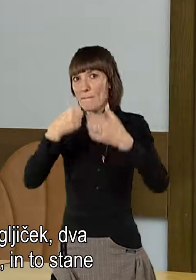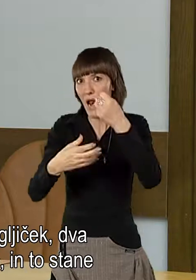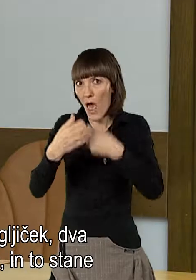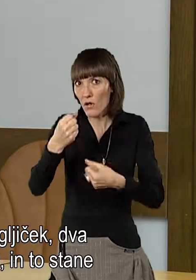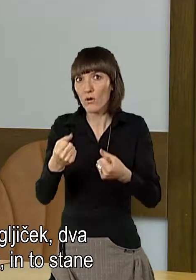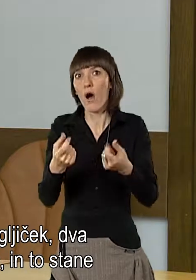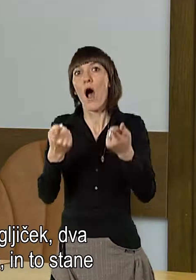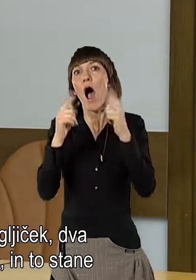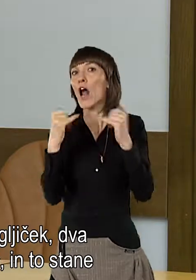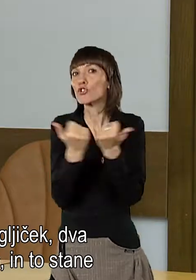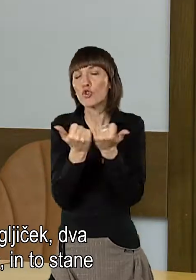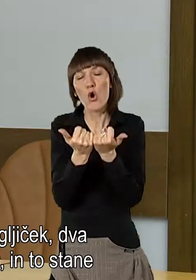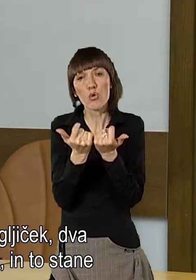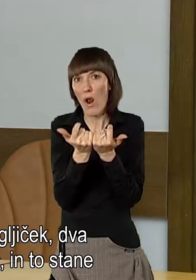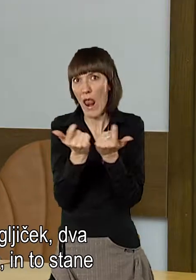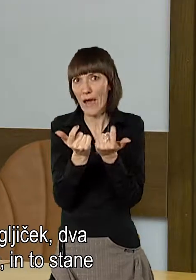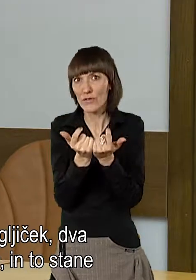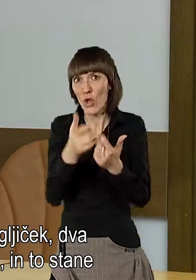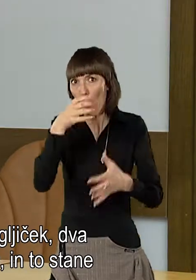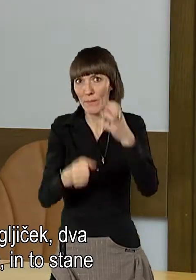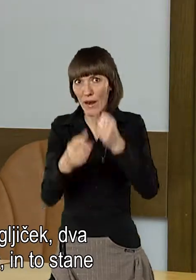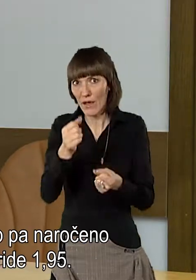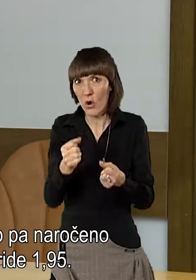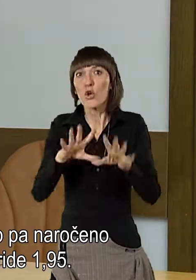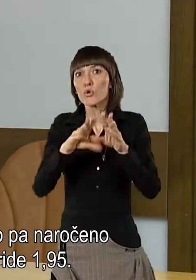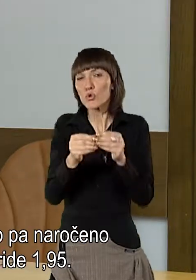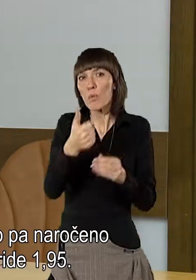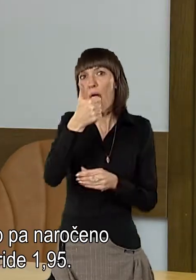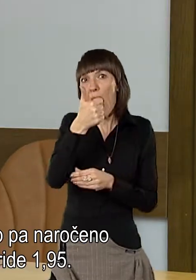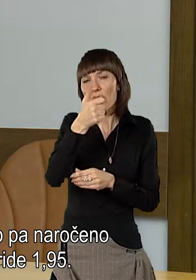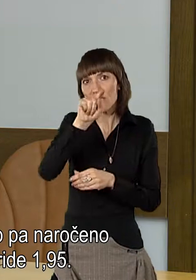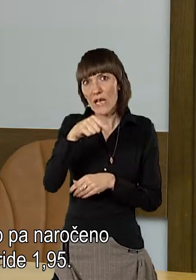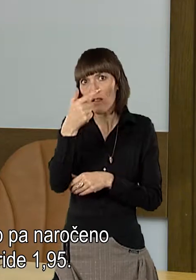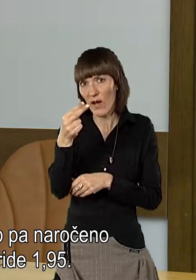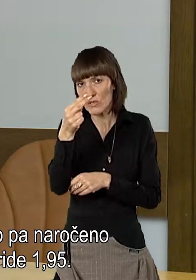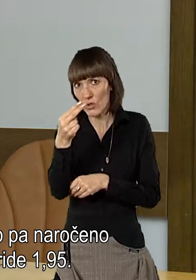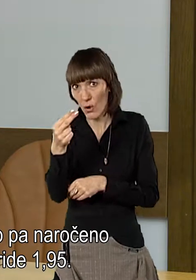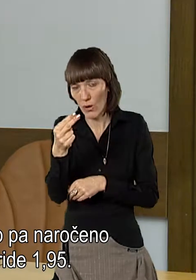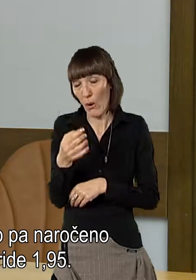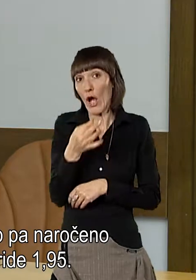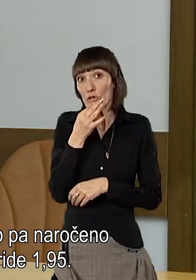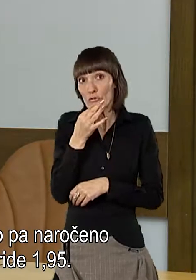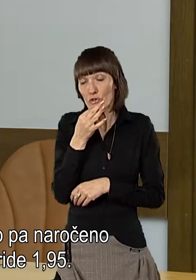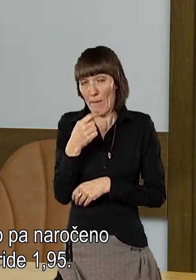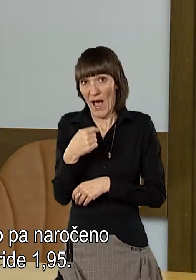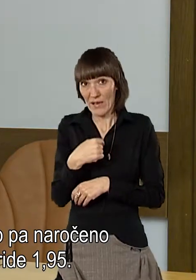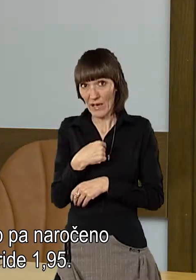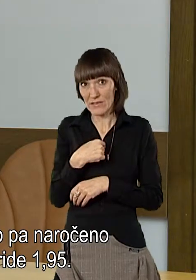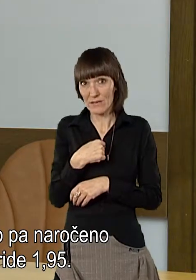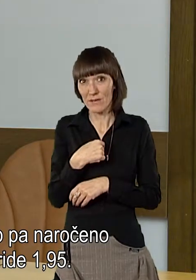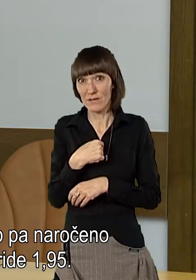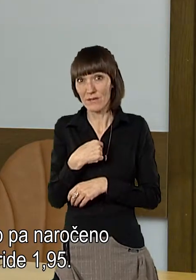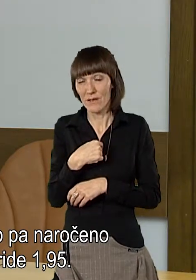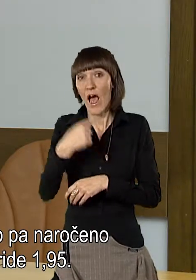soka, mlika, čokoladnega mlika in pač tu pride da naprimer 1 evro, evro 20, če pa v